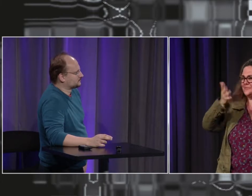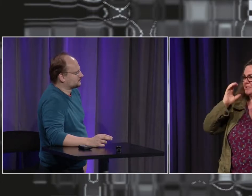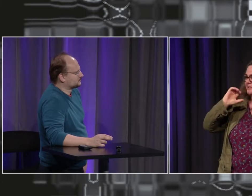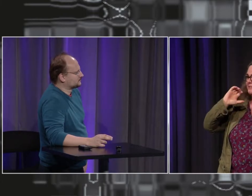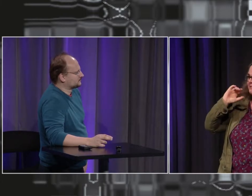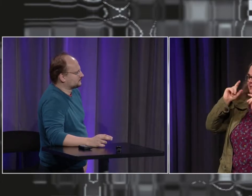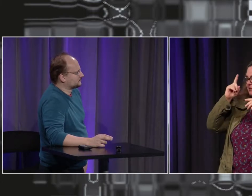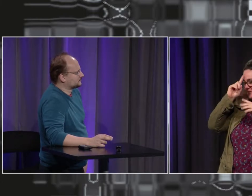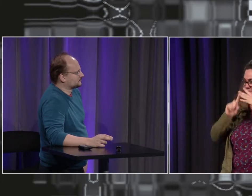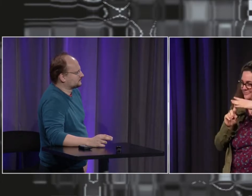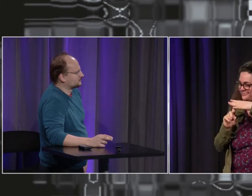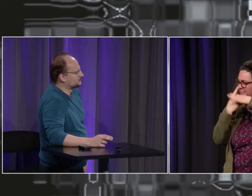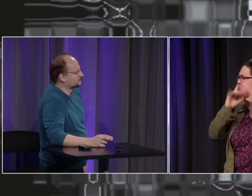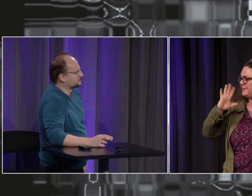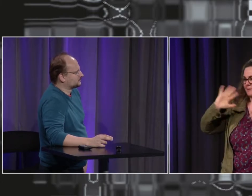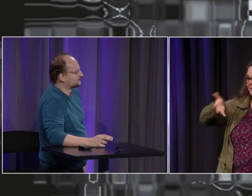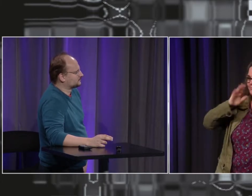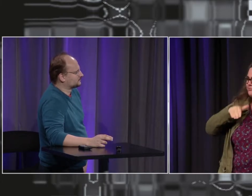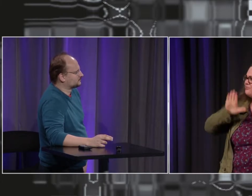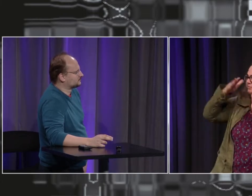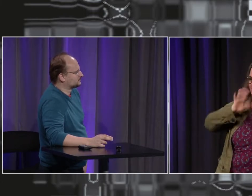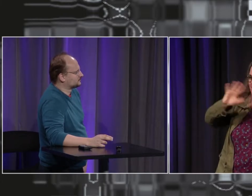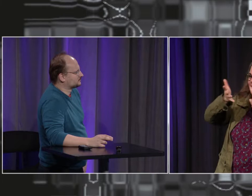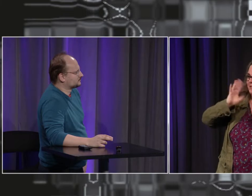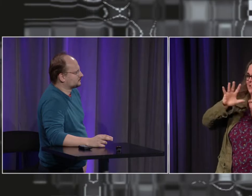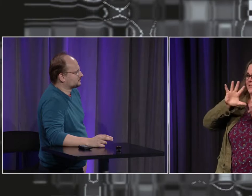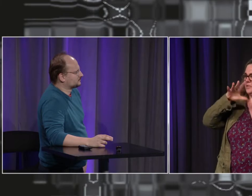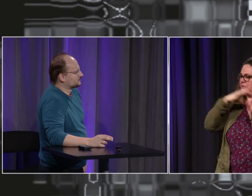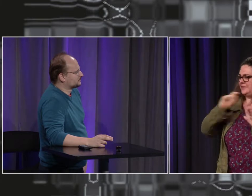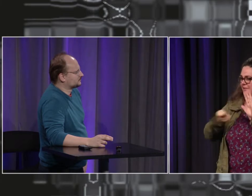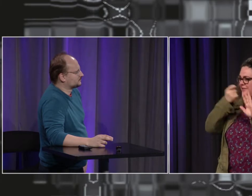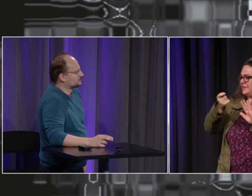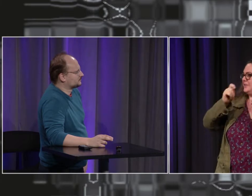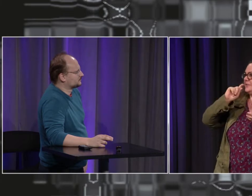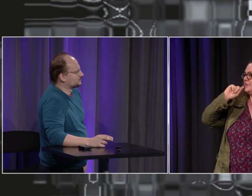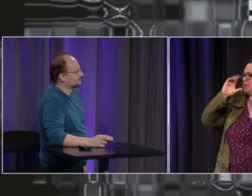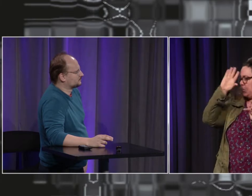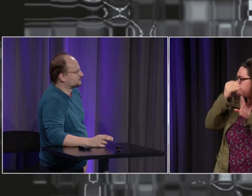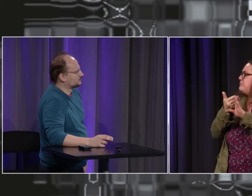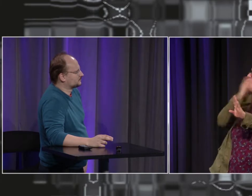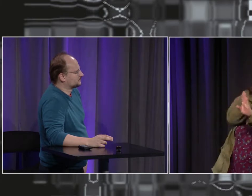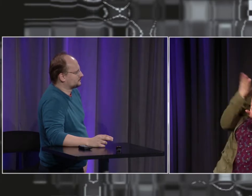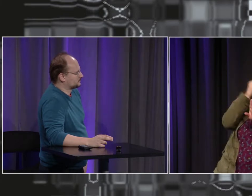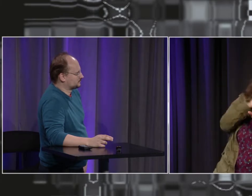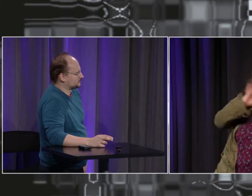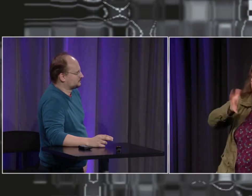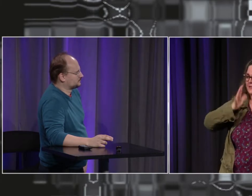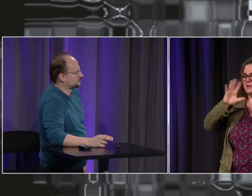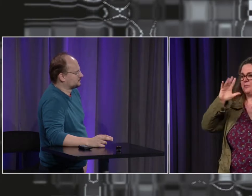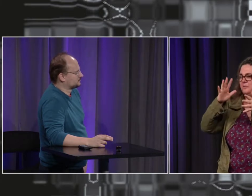si on imagine l'émergence de la langue des signes jusqu'à la baie de l'épée et puis sans